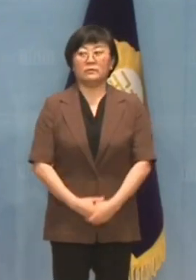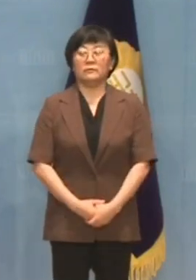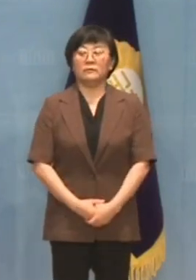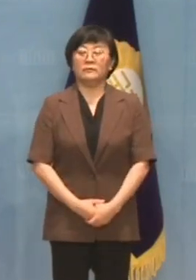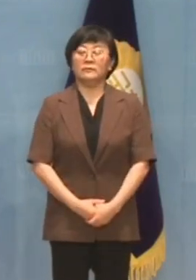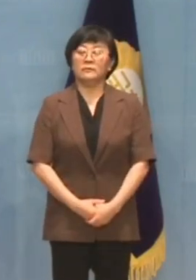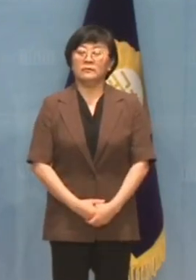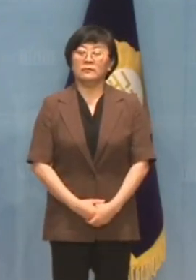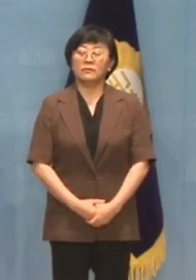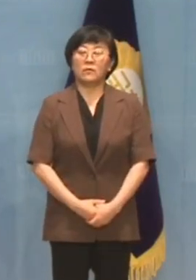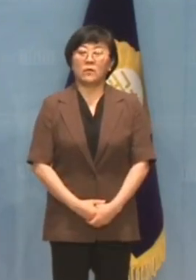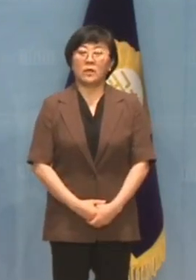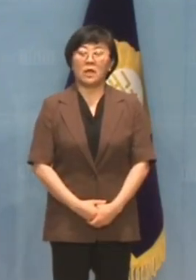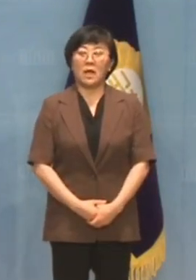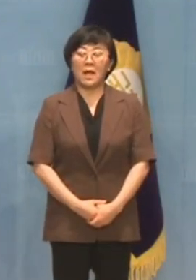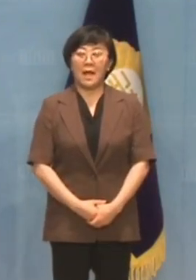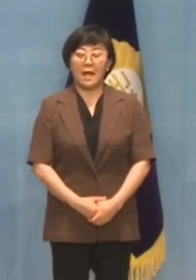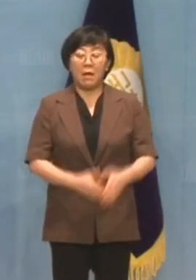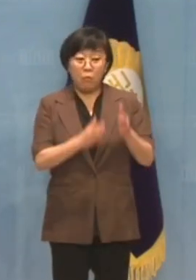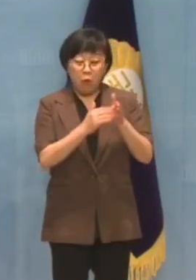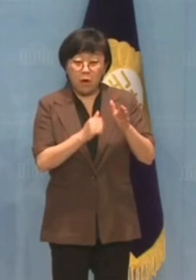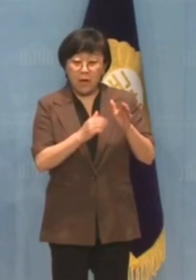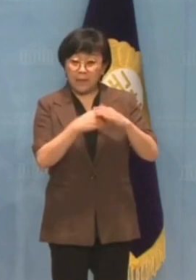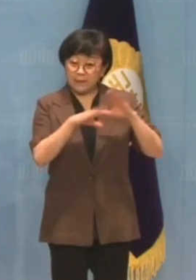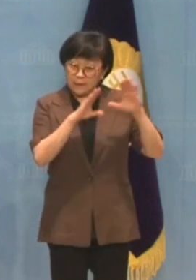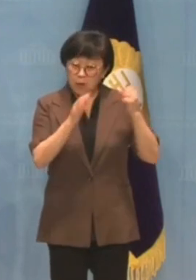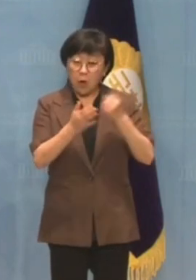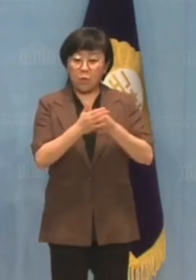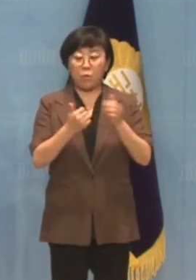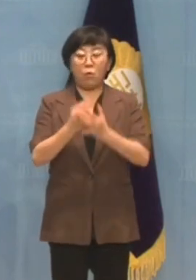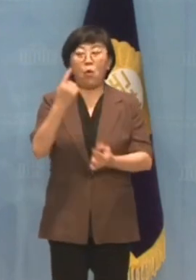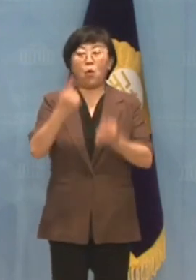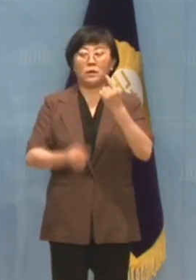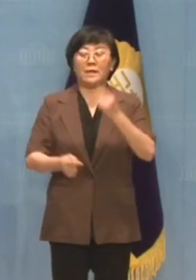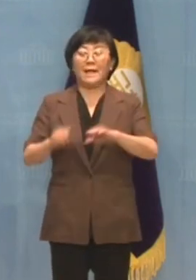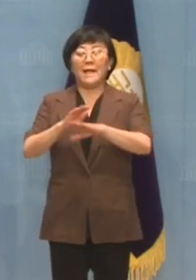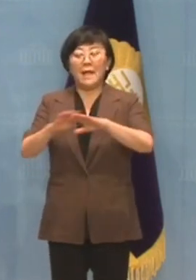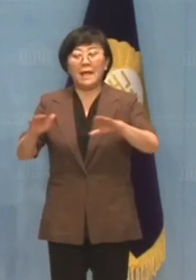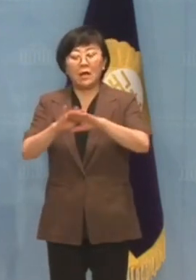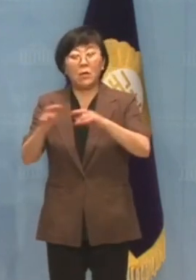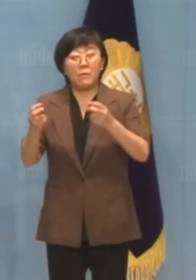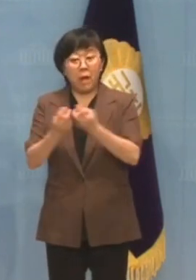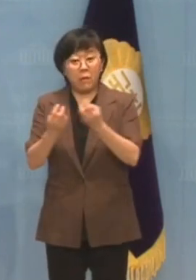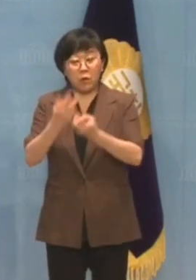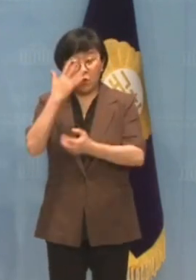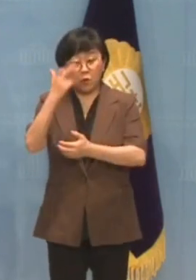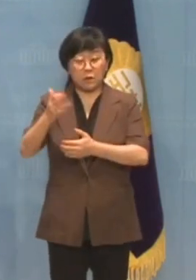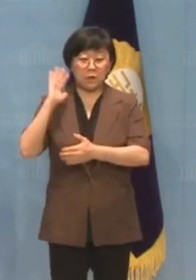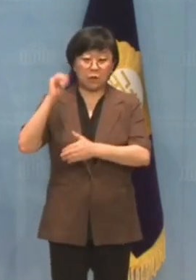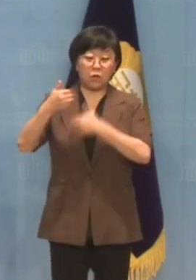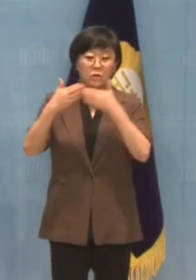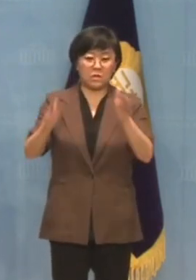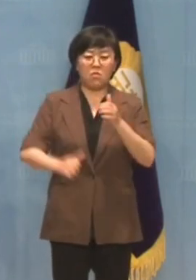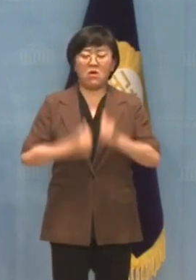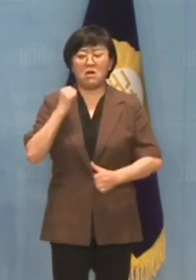도청 당한 것보다 이에 대처하는 용산 대통령실의 태도에 더 분노합니다